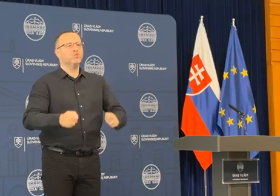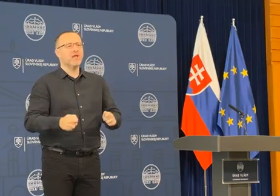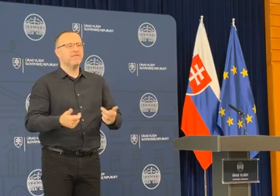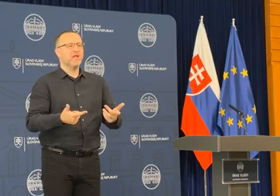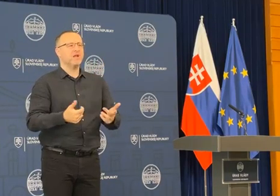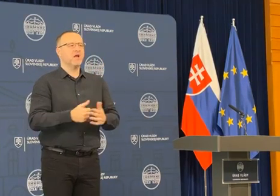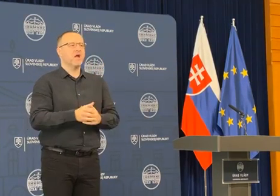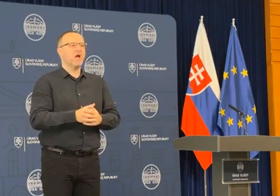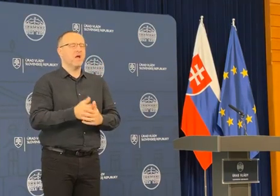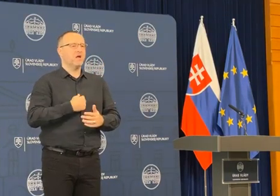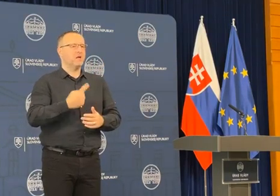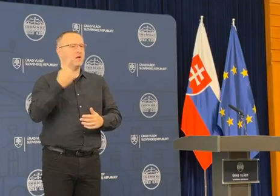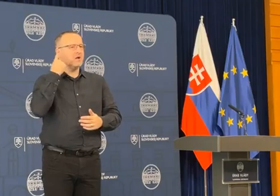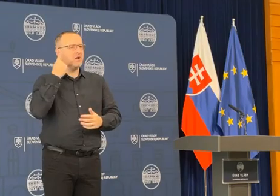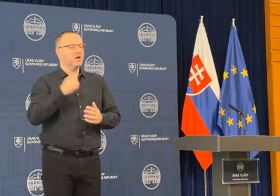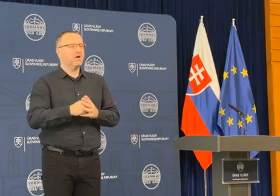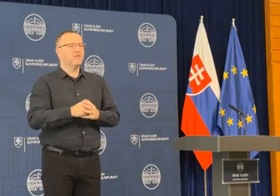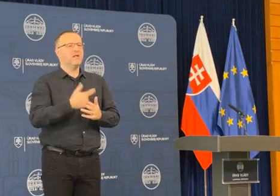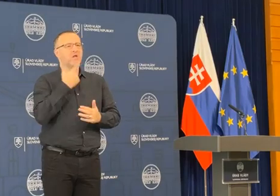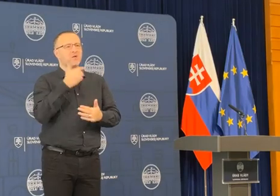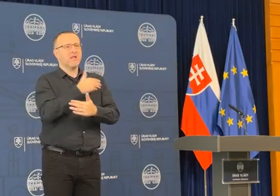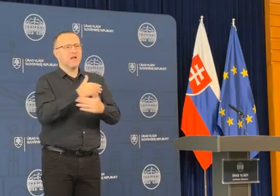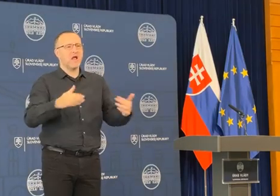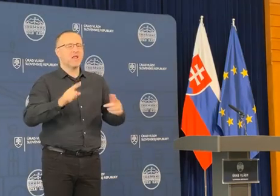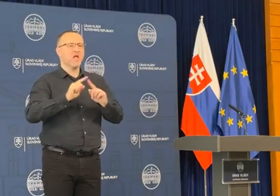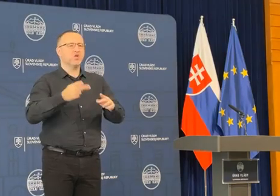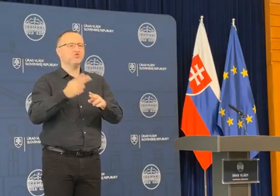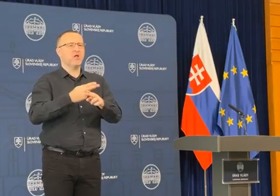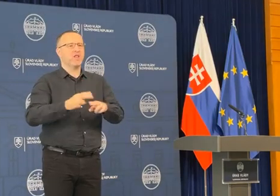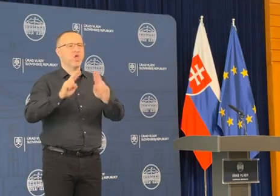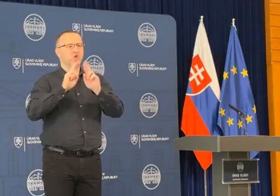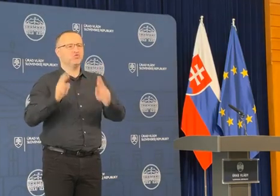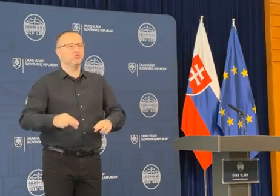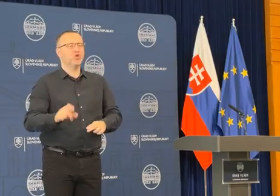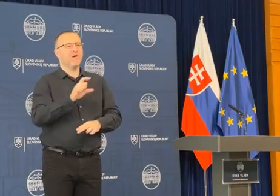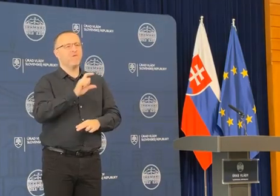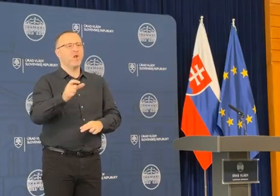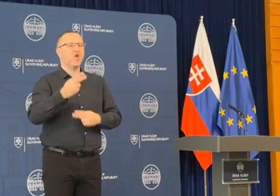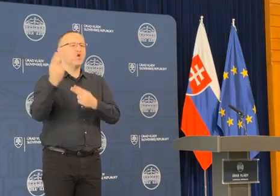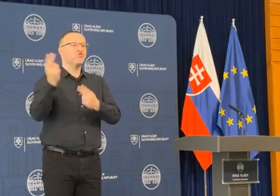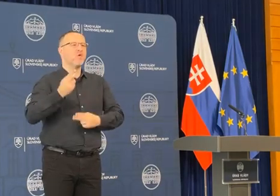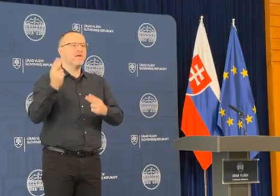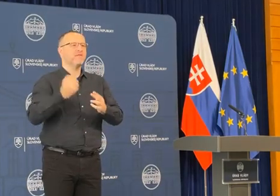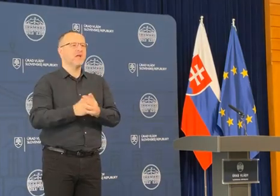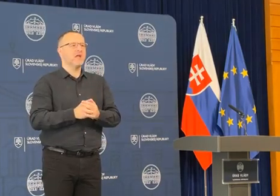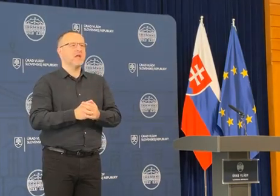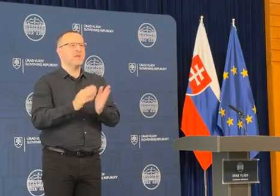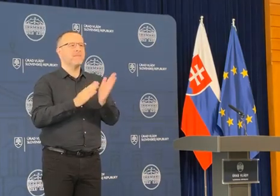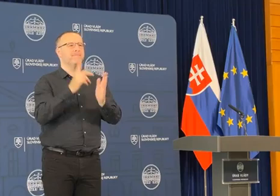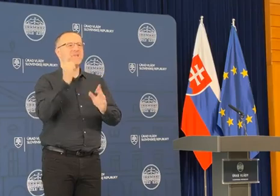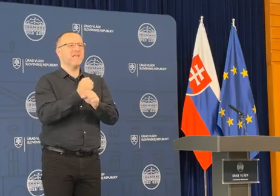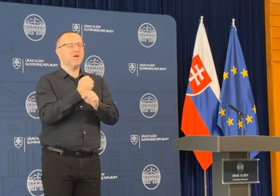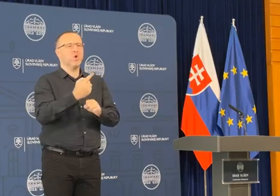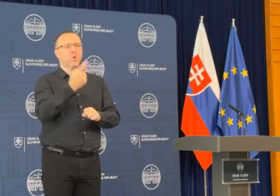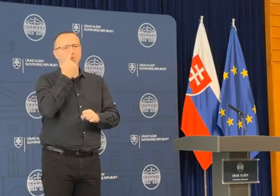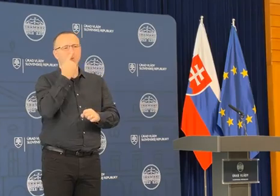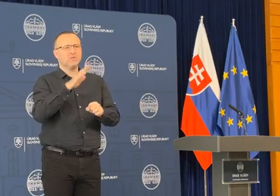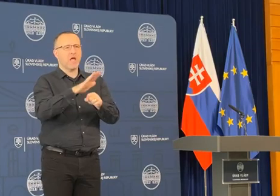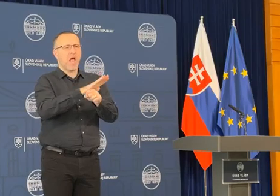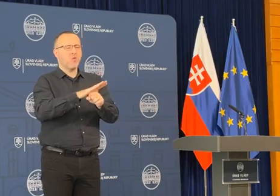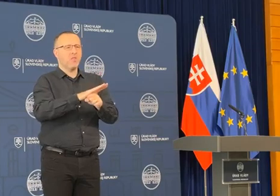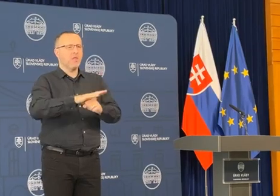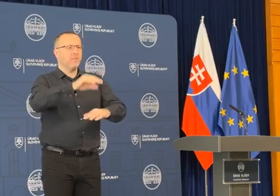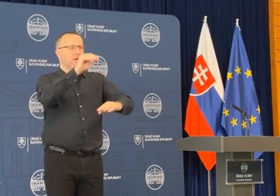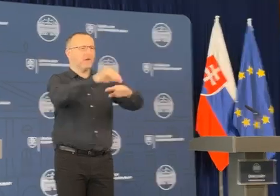krátko, ak ste zachytili. Aj Webnárodnej rady a ďalšie aj štátne inštitúcie boli práve kvôli dodávke MIG-ov atakované od rúských anonímov, ktorí sa k tomu